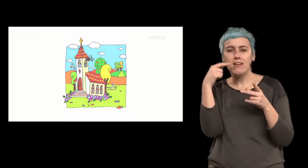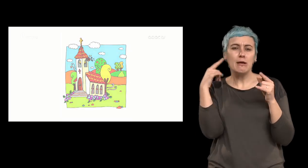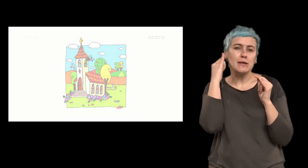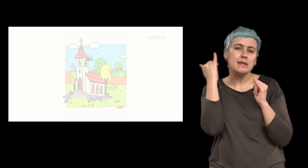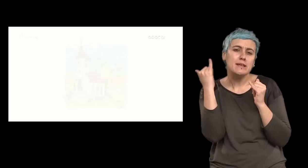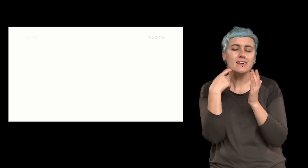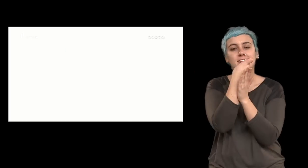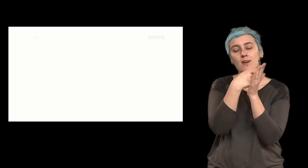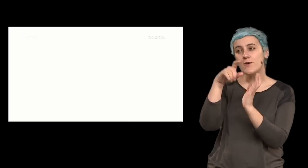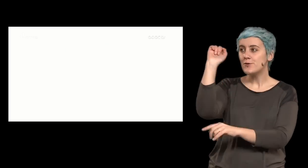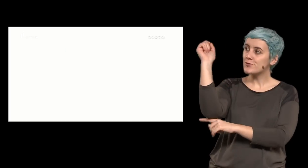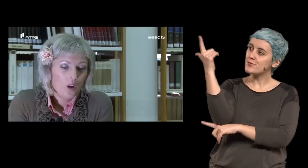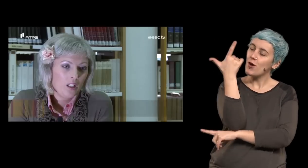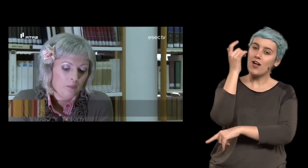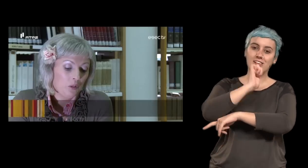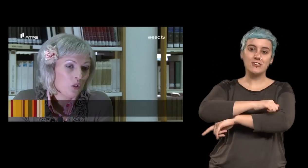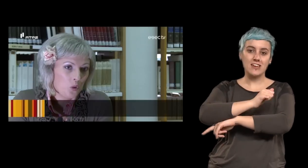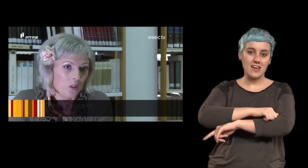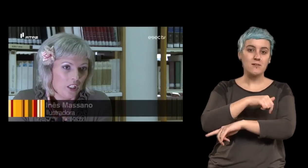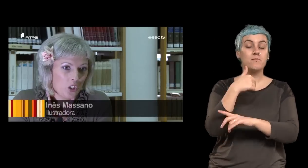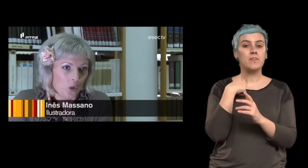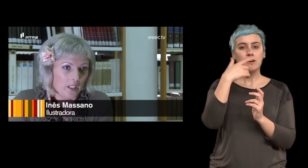um grande solo à janela portanto quando estou a ler a história